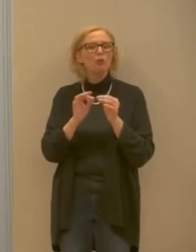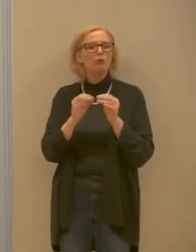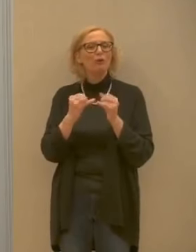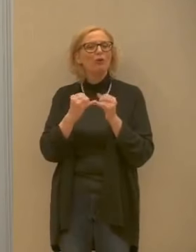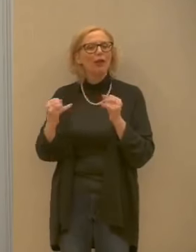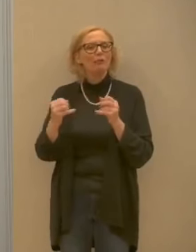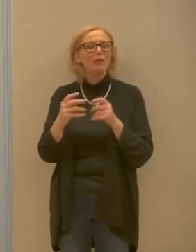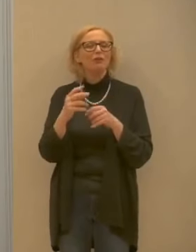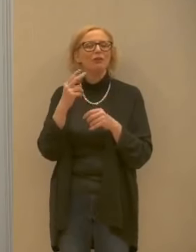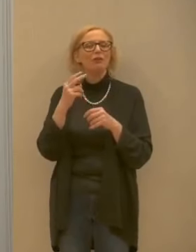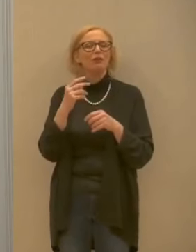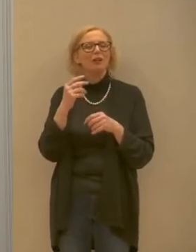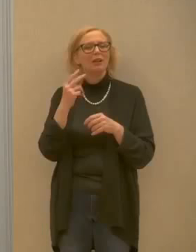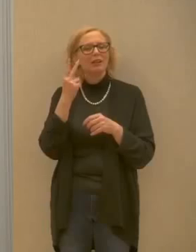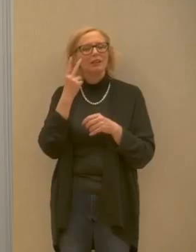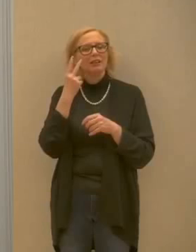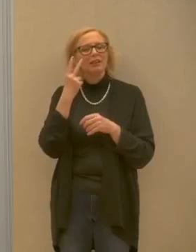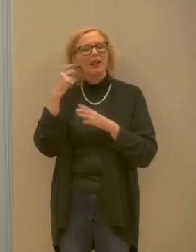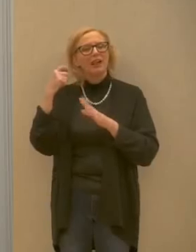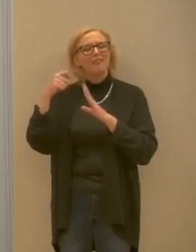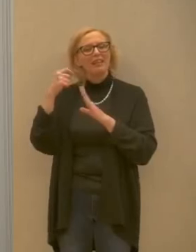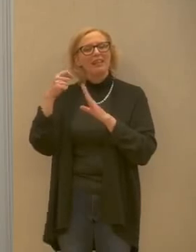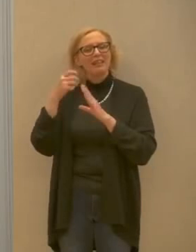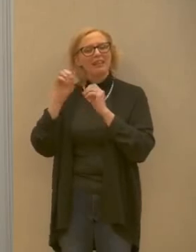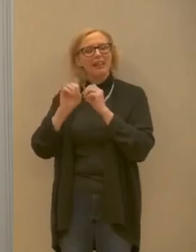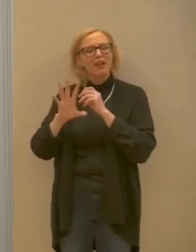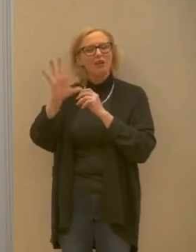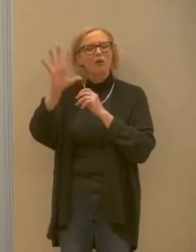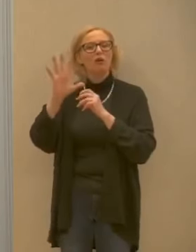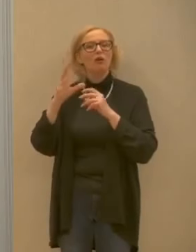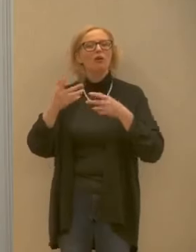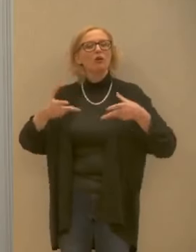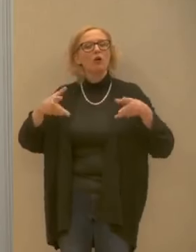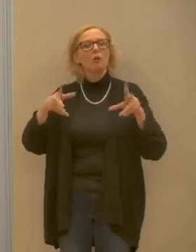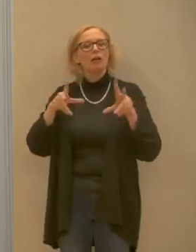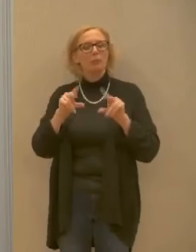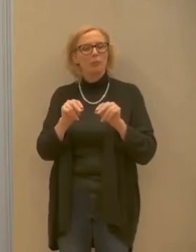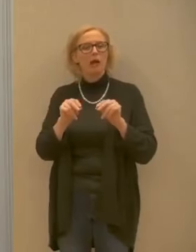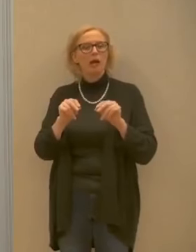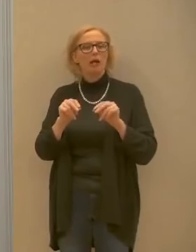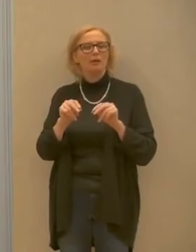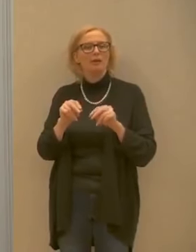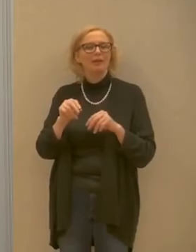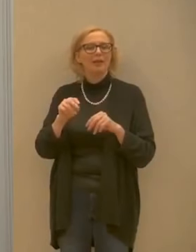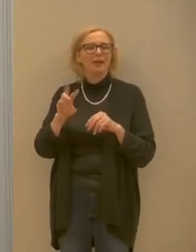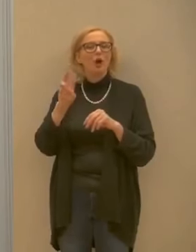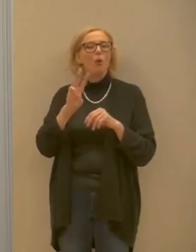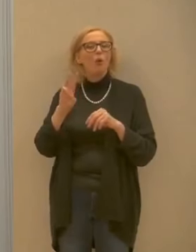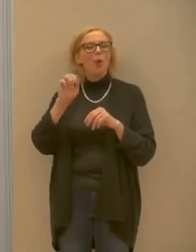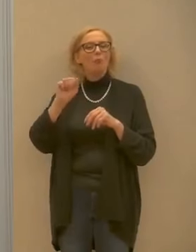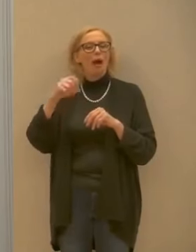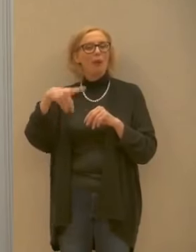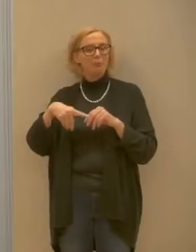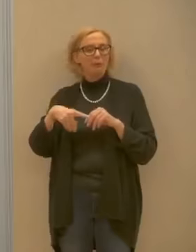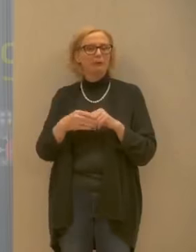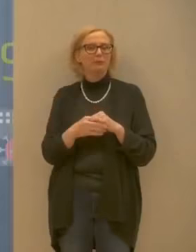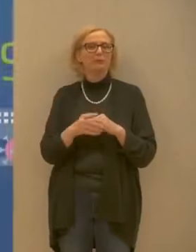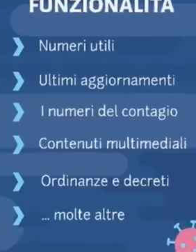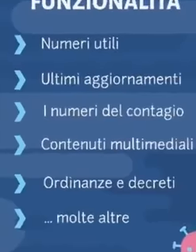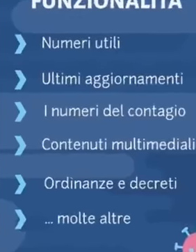facciamo vedere un video per rilanciare ancora una volta la web app di cui ha parlato l'assessore segnana a domani